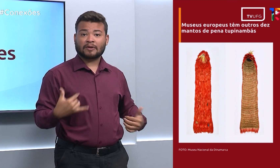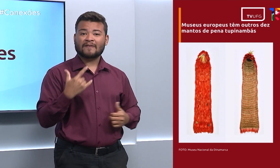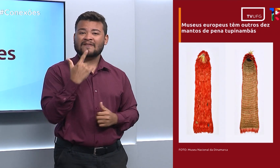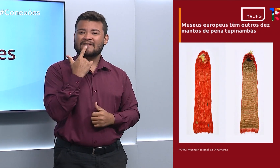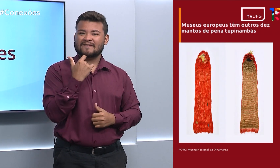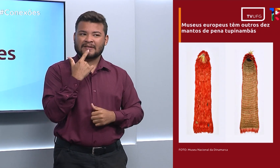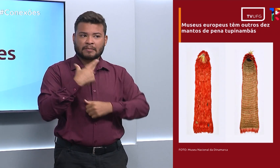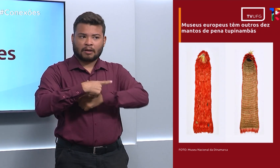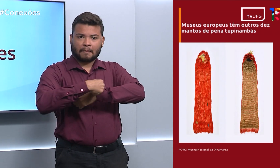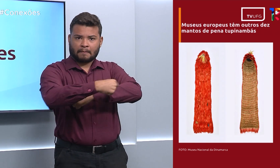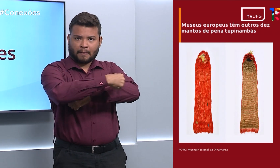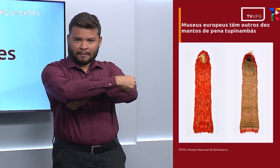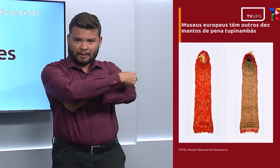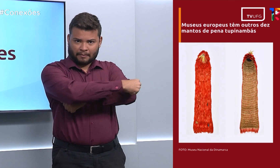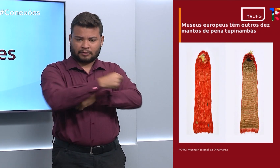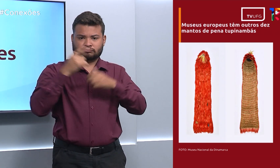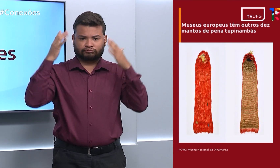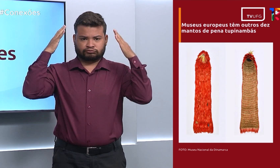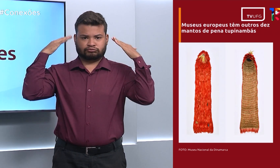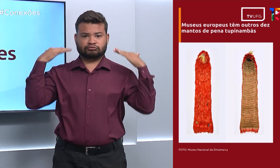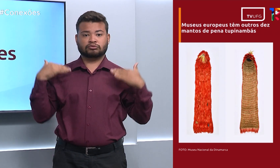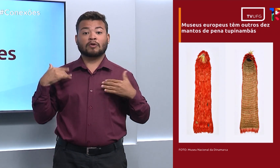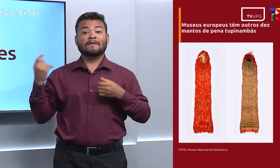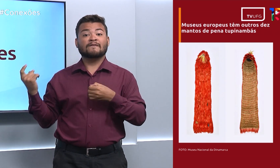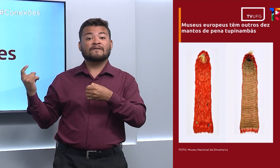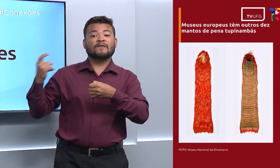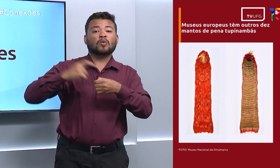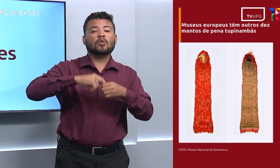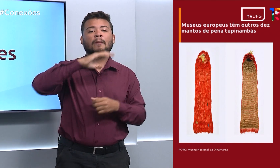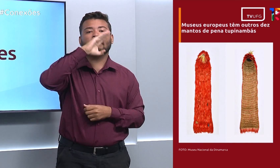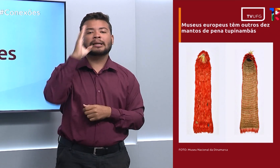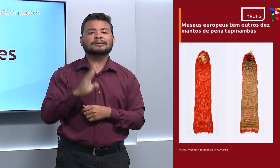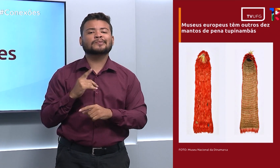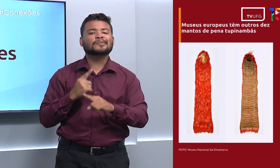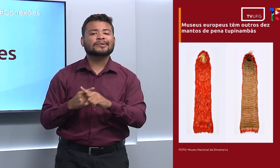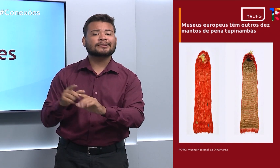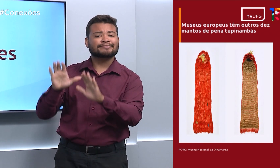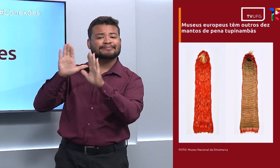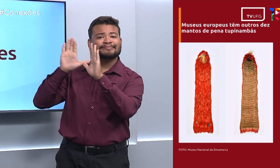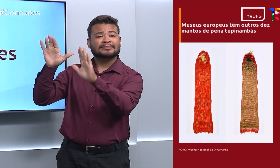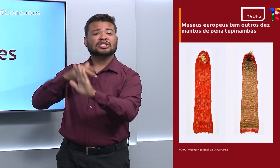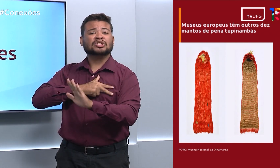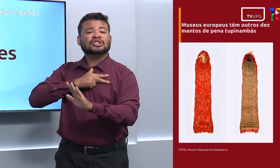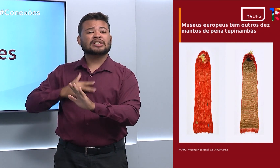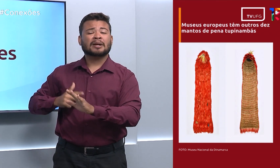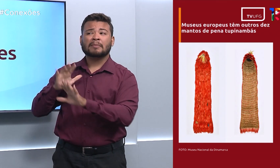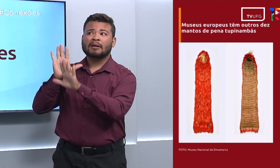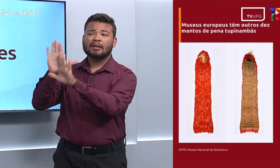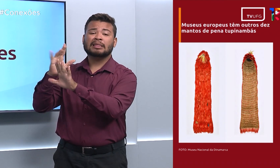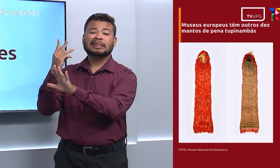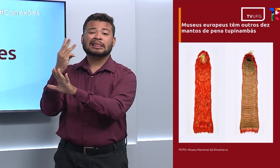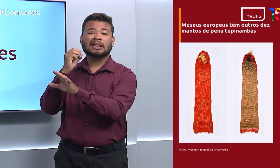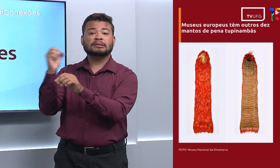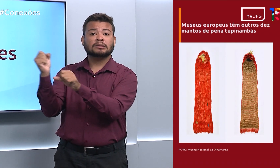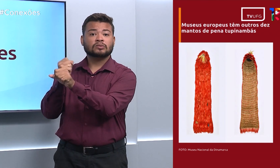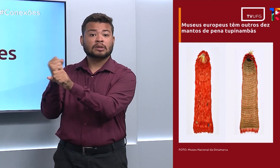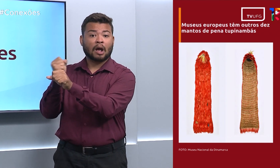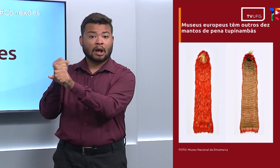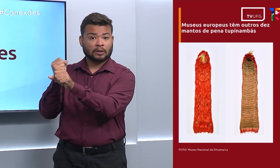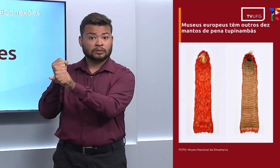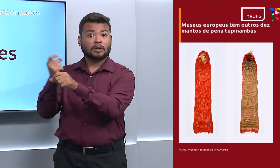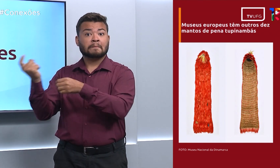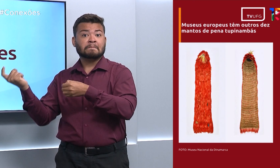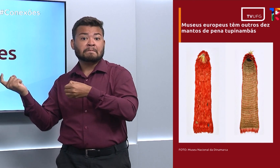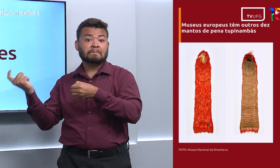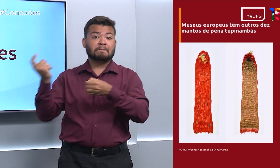para o Brasil, depois de mais de 300 anos guardado na Dinamarca, foi motivo de comemoração para os